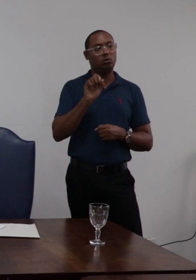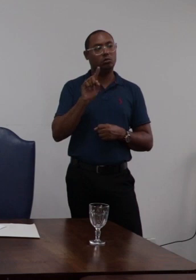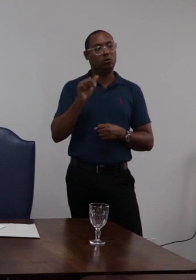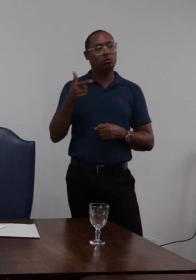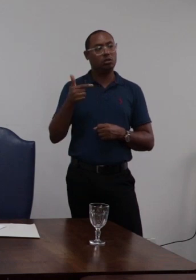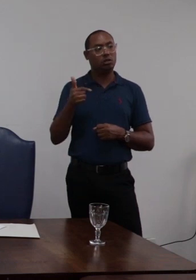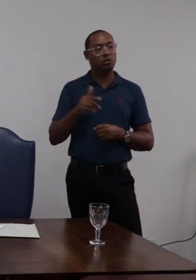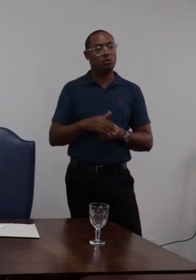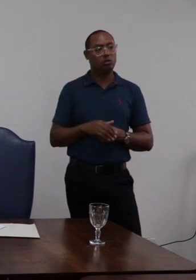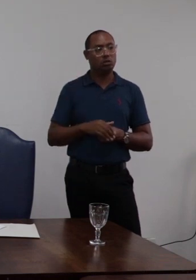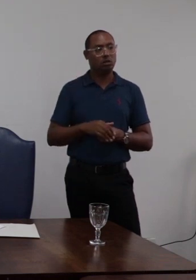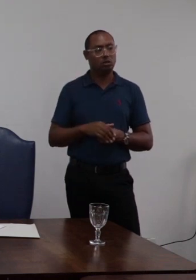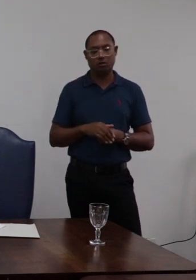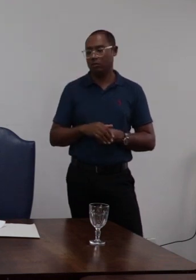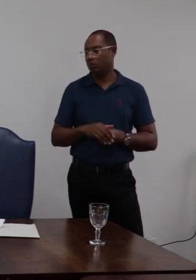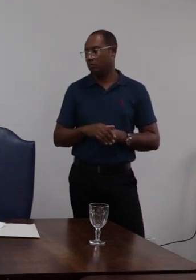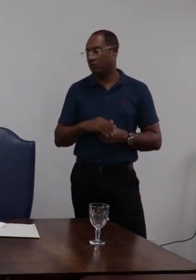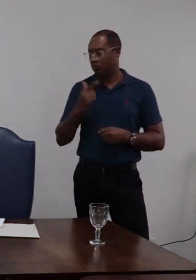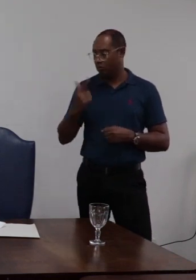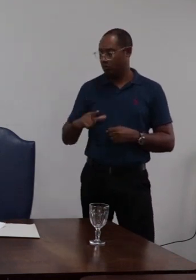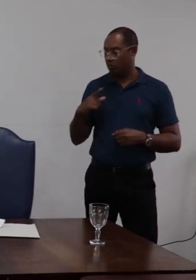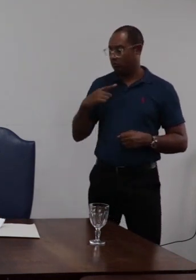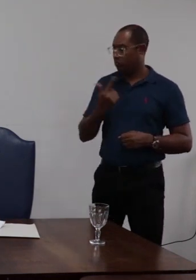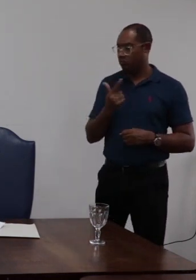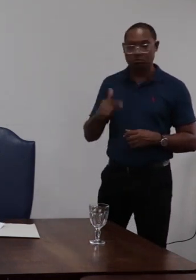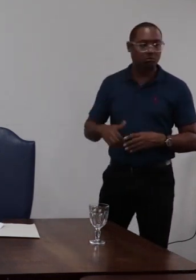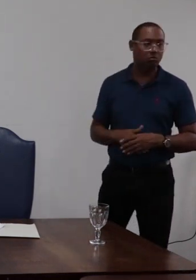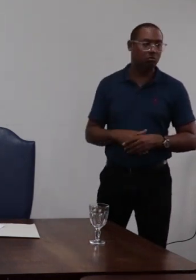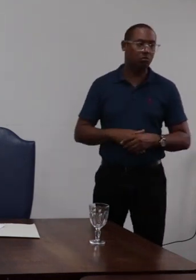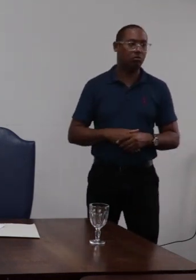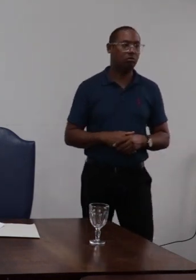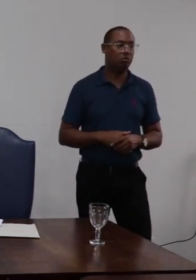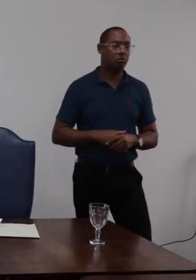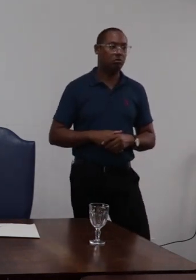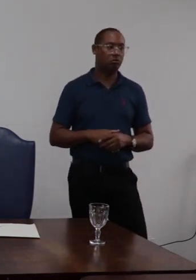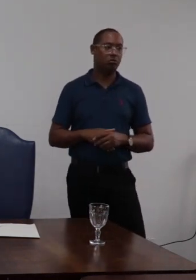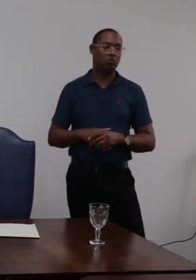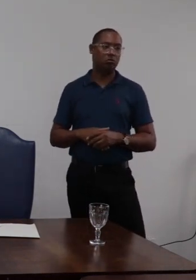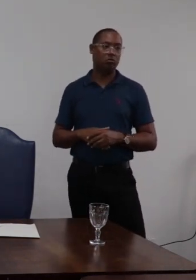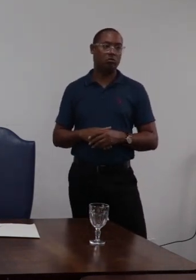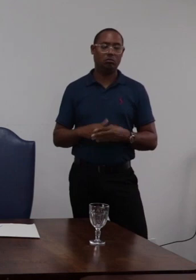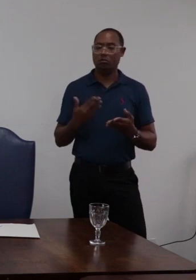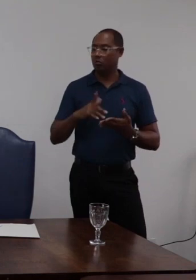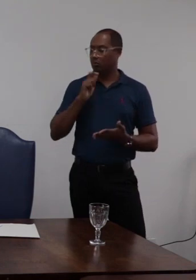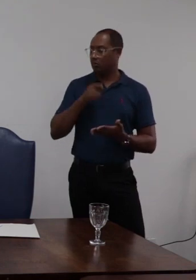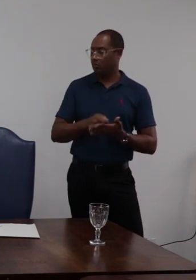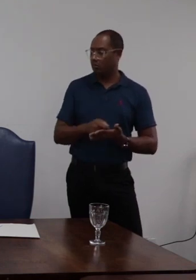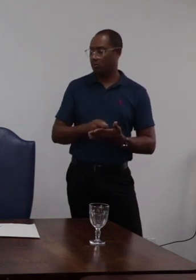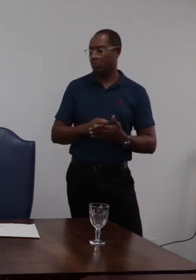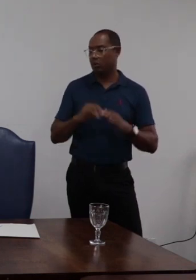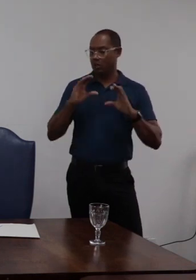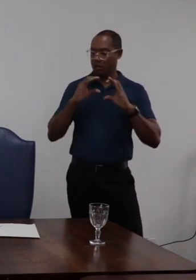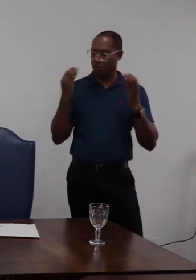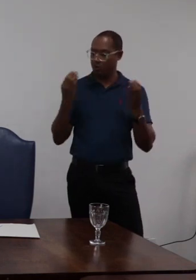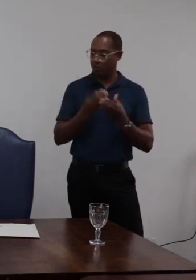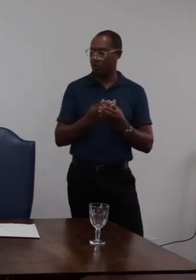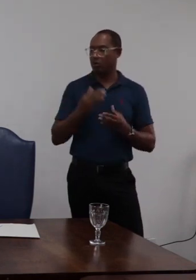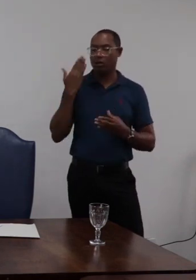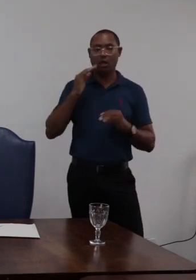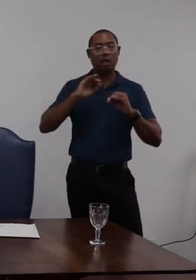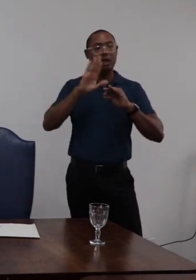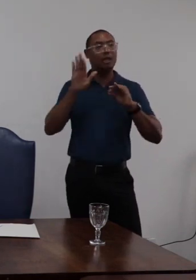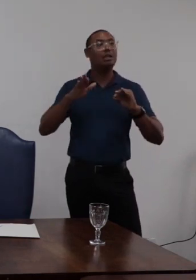obrigado conselheiro Frederico eu queria colocar que não há nós estamos seguindo a legislação veja a comissão ela